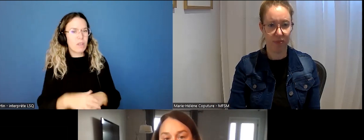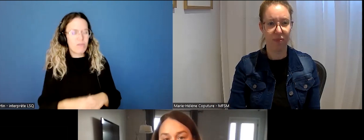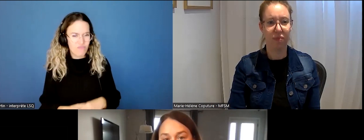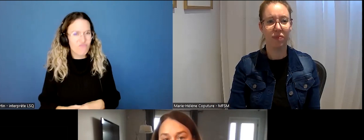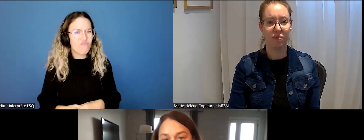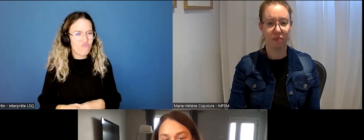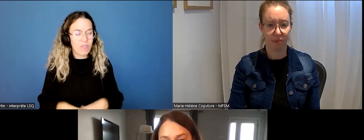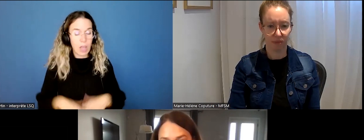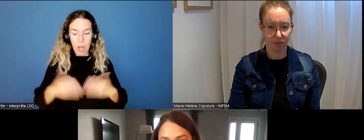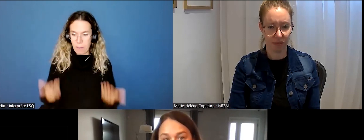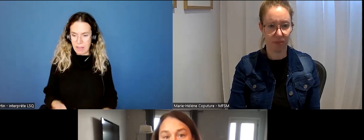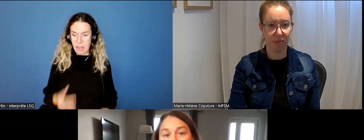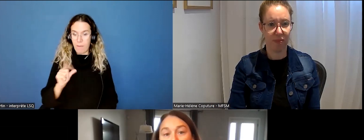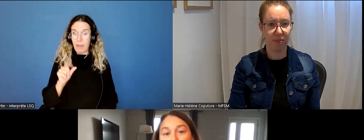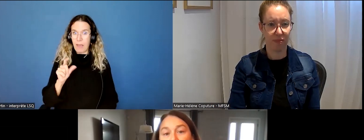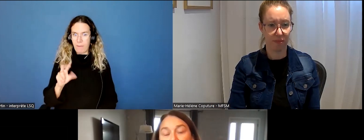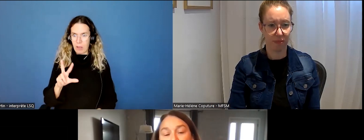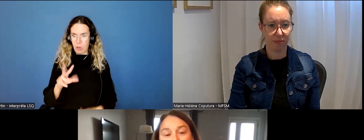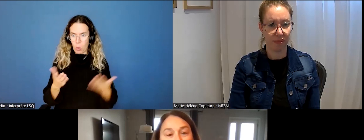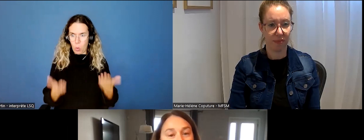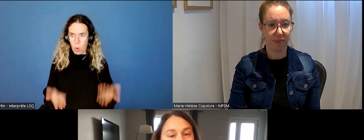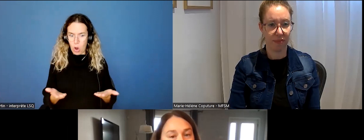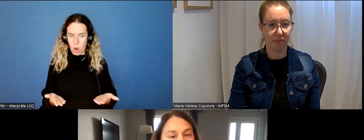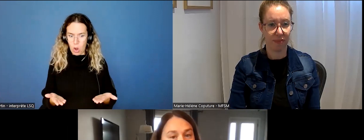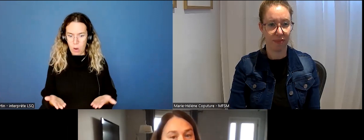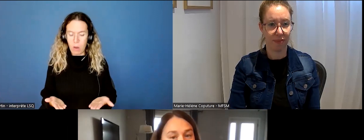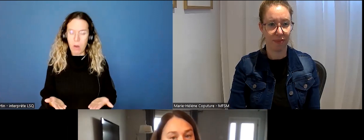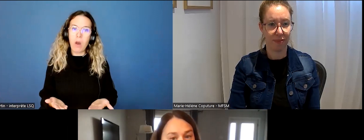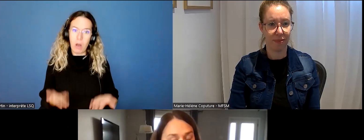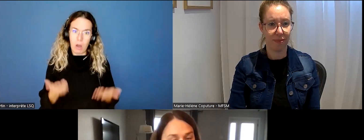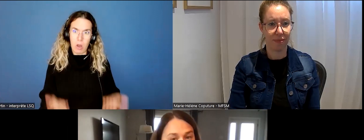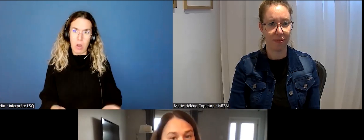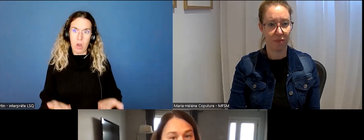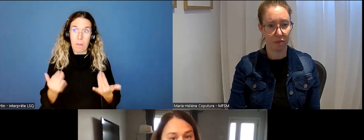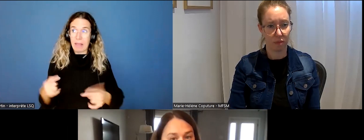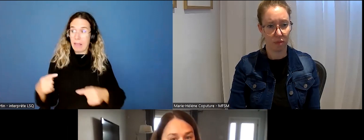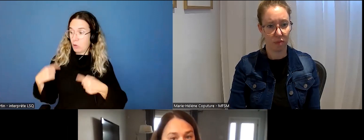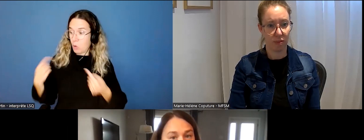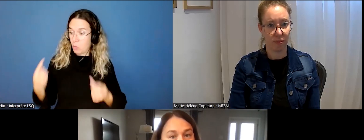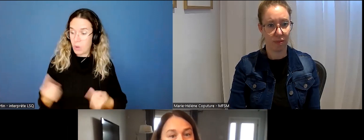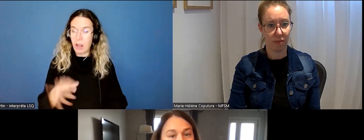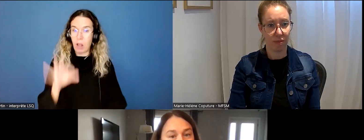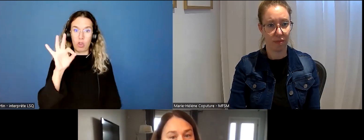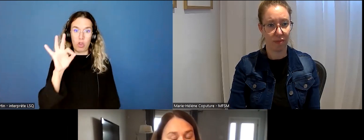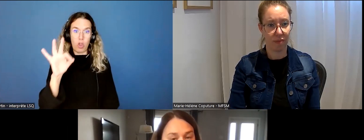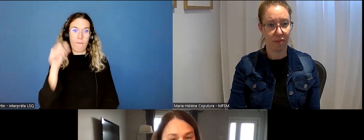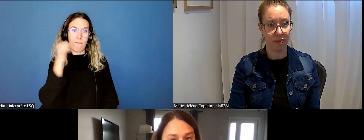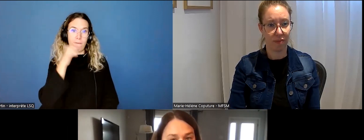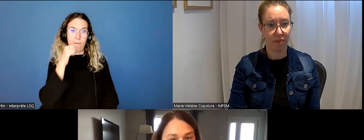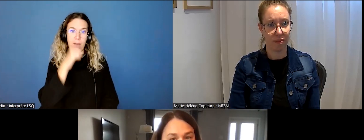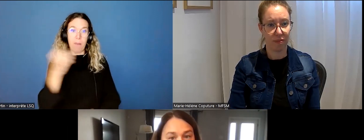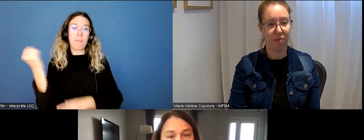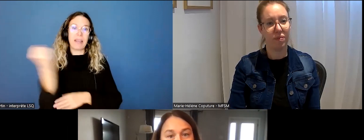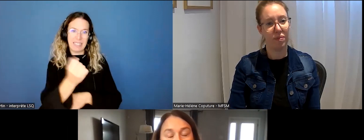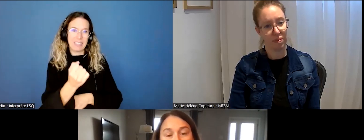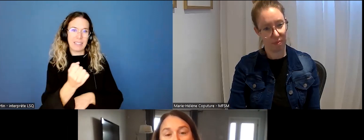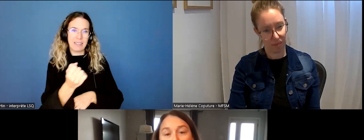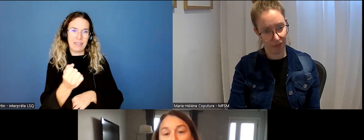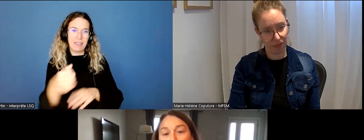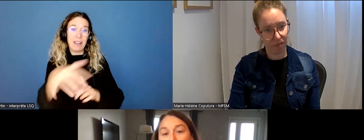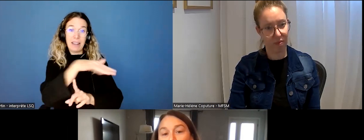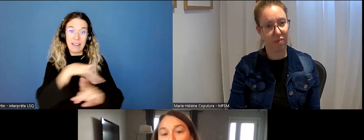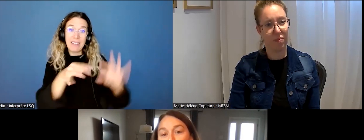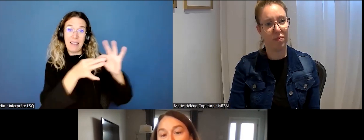Là, on est en 2023. Cette année, on est rendu à neuf femmes qui ont été assassinées dans des contextes de violence